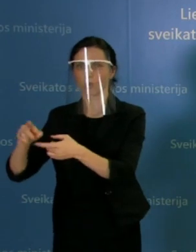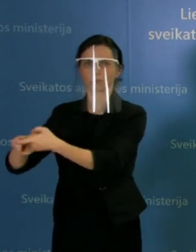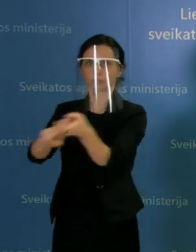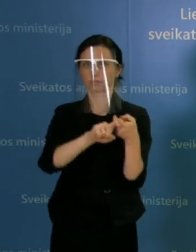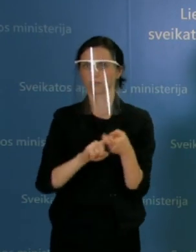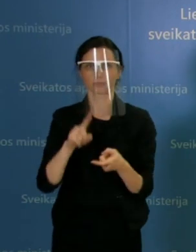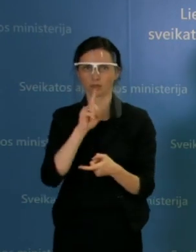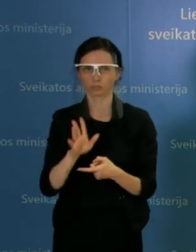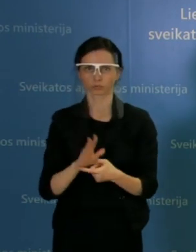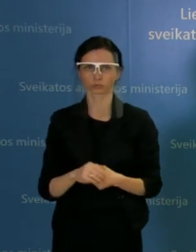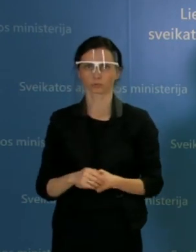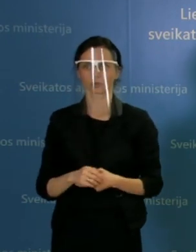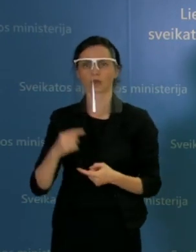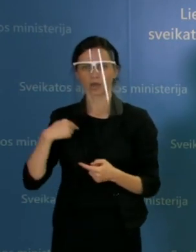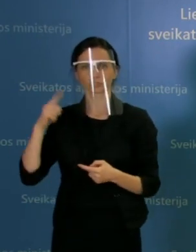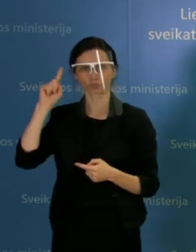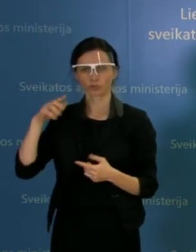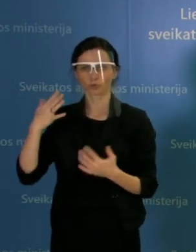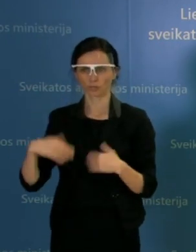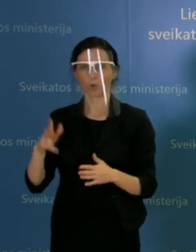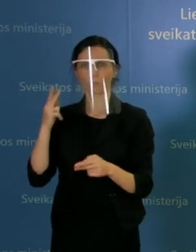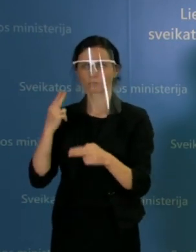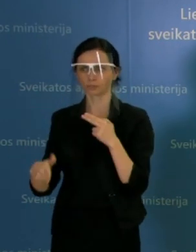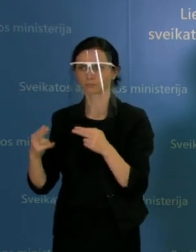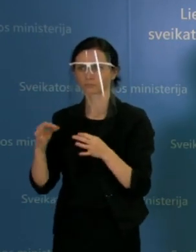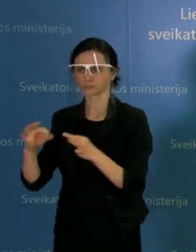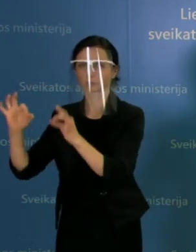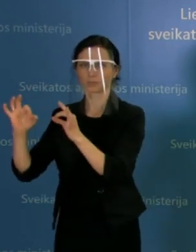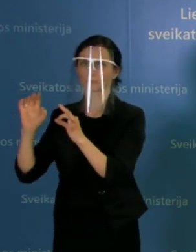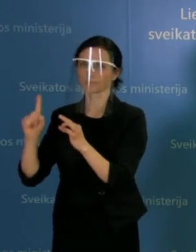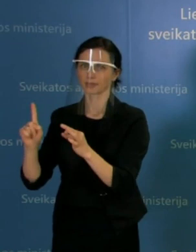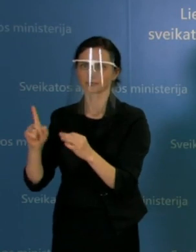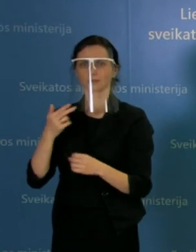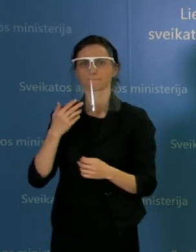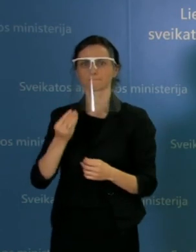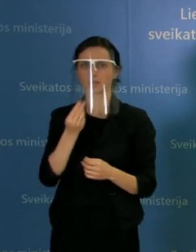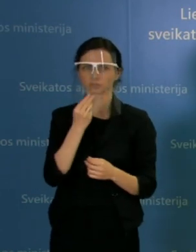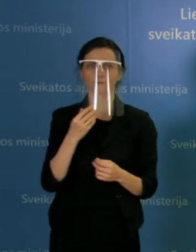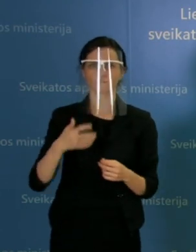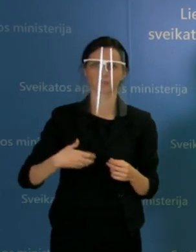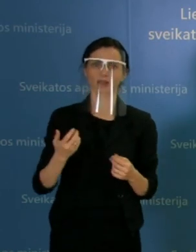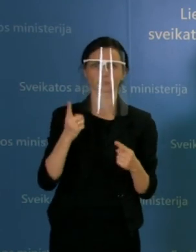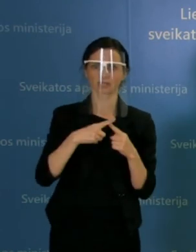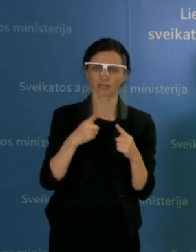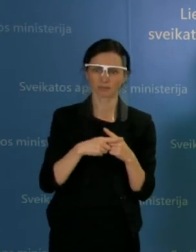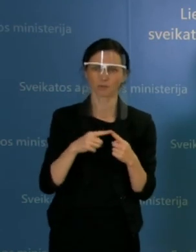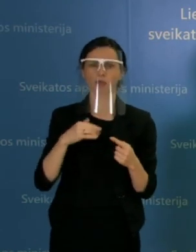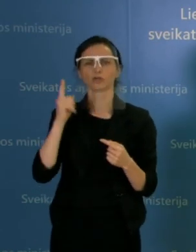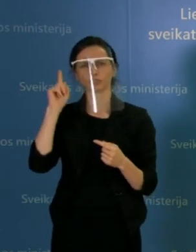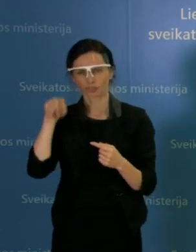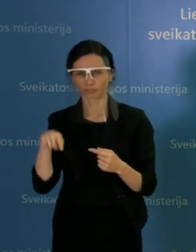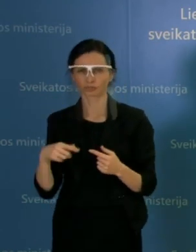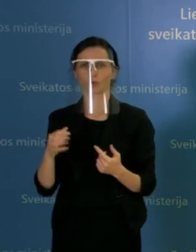sprendimų jau yra tam tikrų imtasi, bet maisto veterinarijos tarnybai tikrai nėra naujiena įvairių likų plitimą